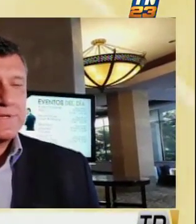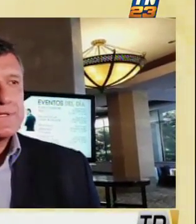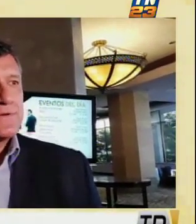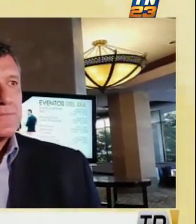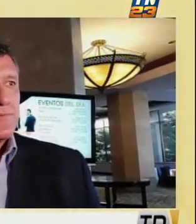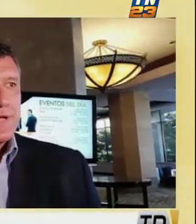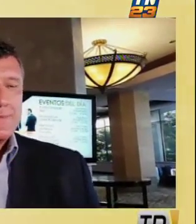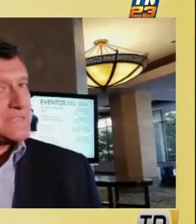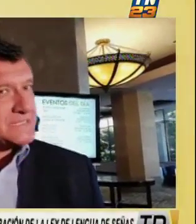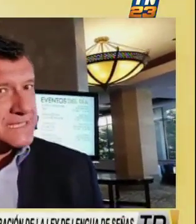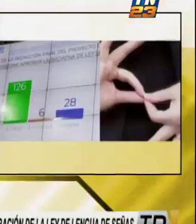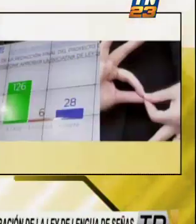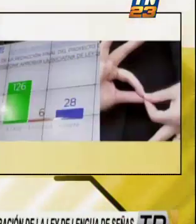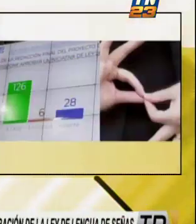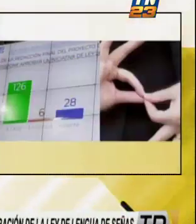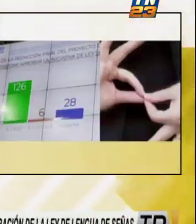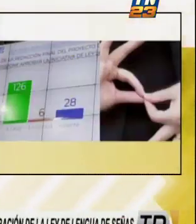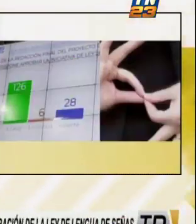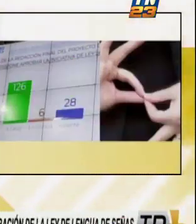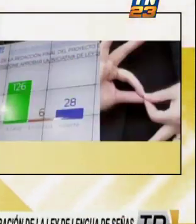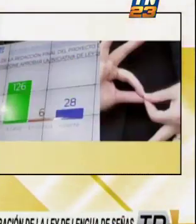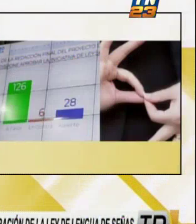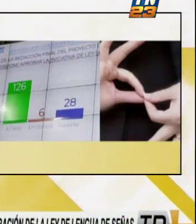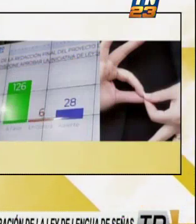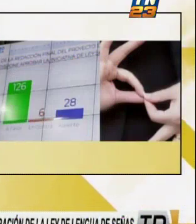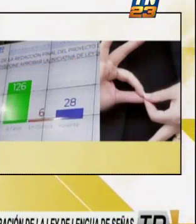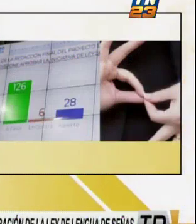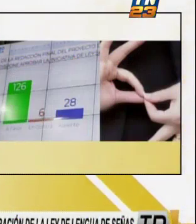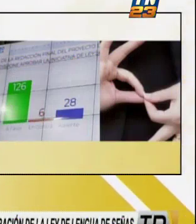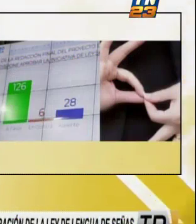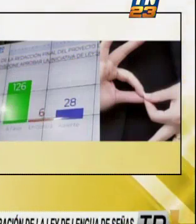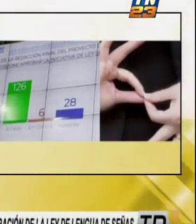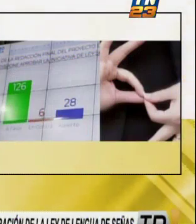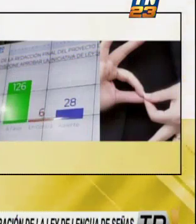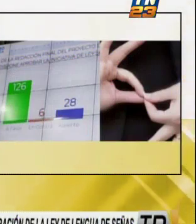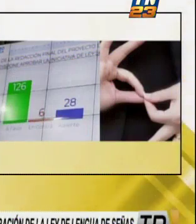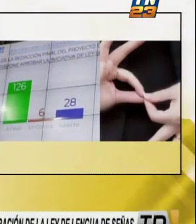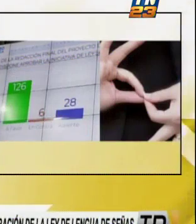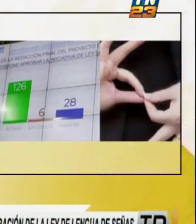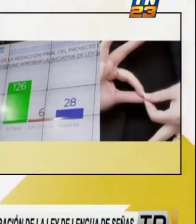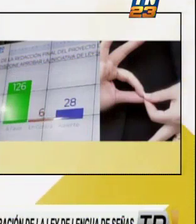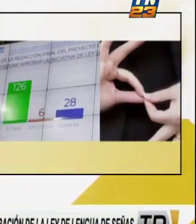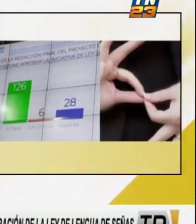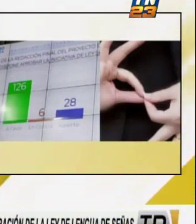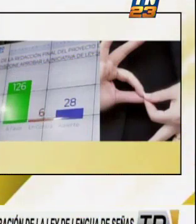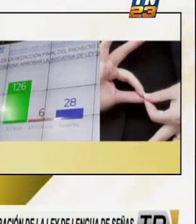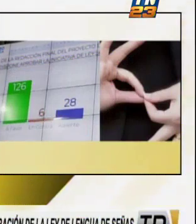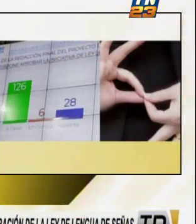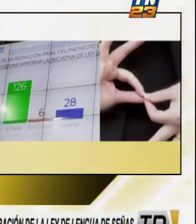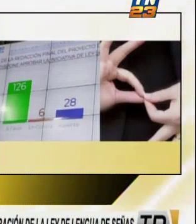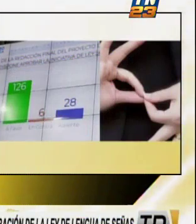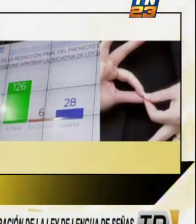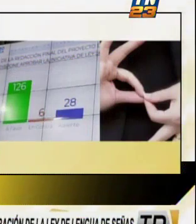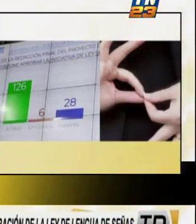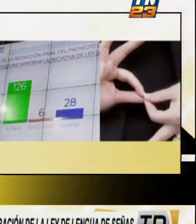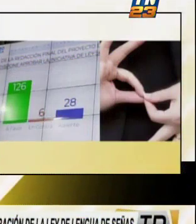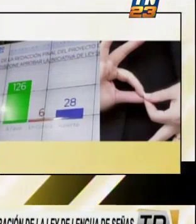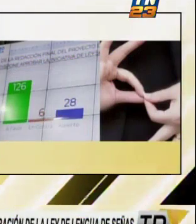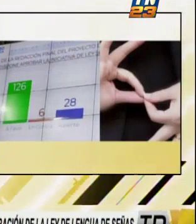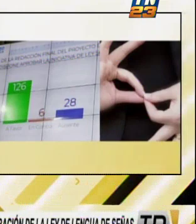muchas personas con problemas de discapacidad y con otras situaciones que les complican por sí mismos llegar a un puesto